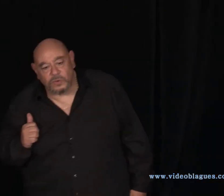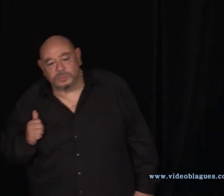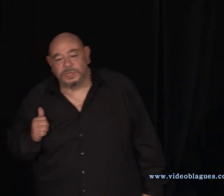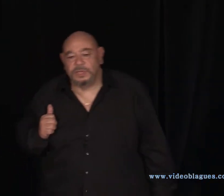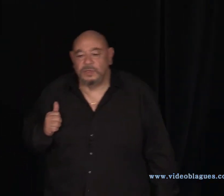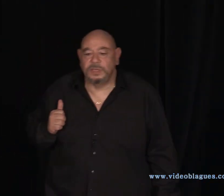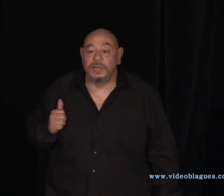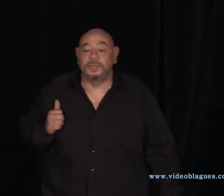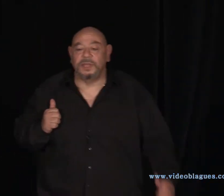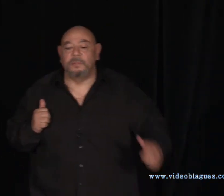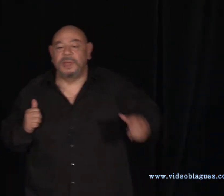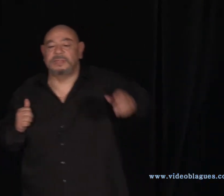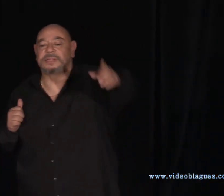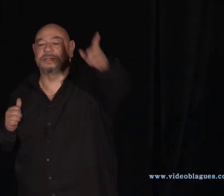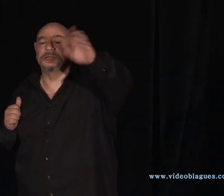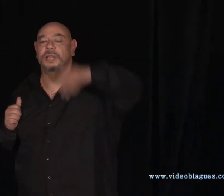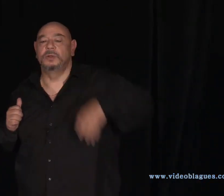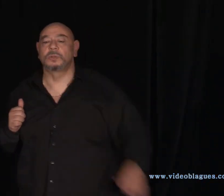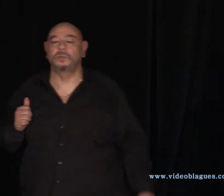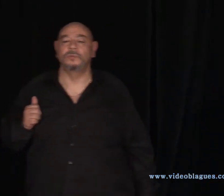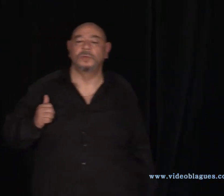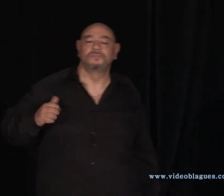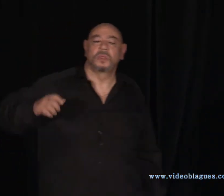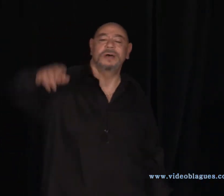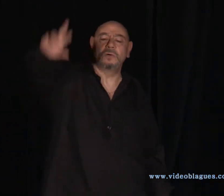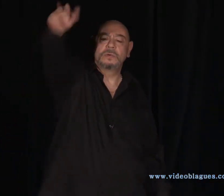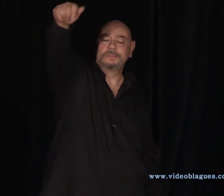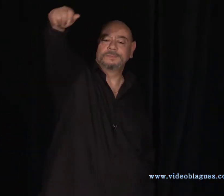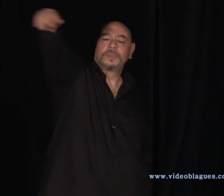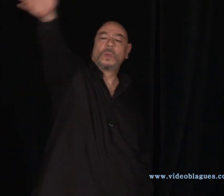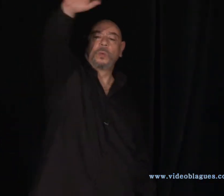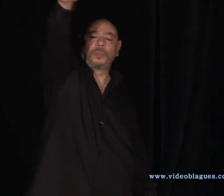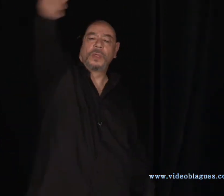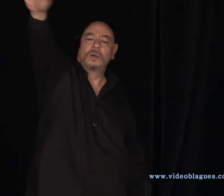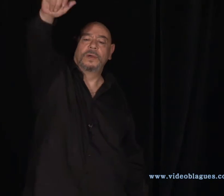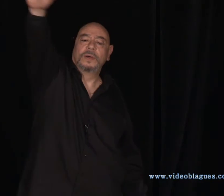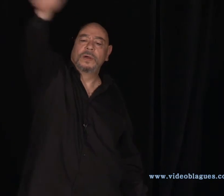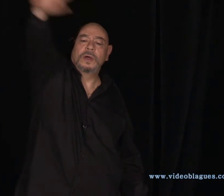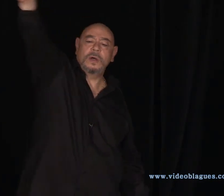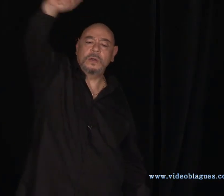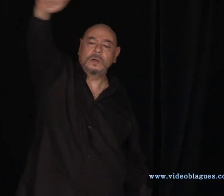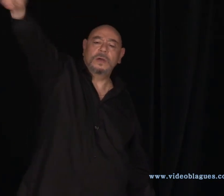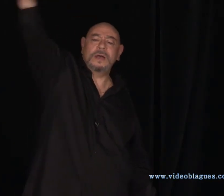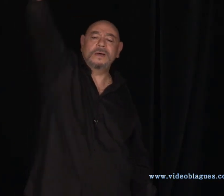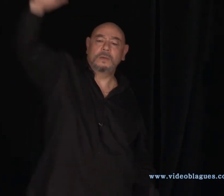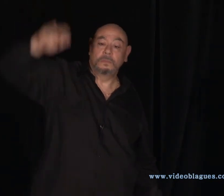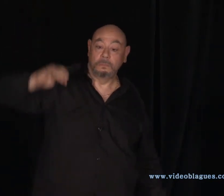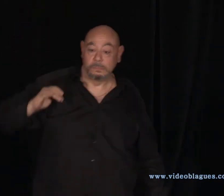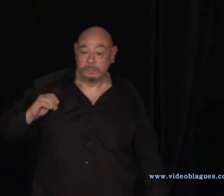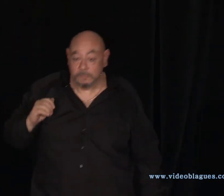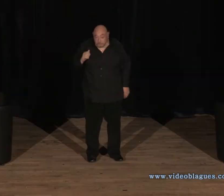français qui interpelle sa sentinelle. Oh ! Oh ! Oh !